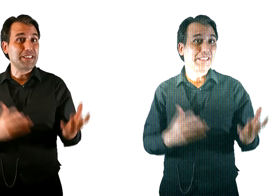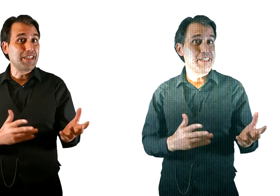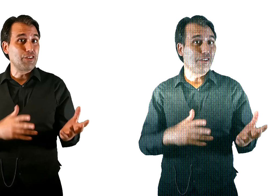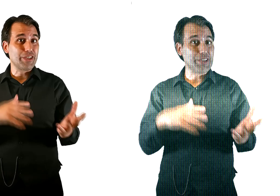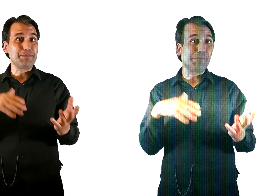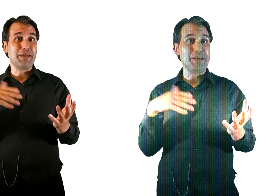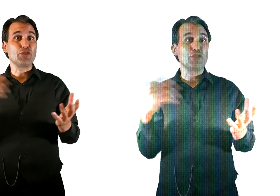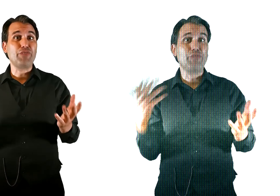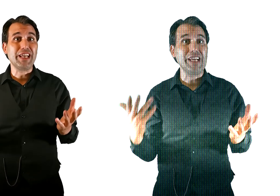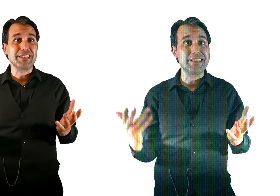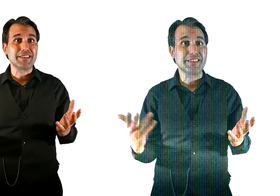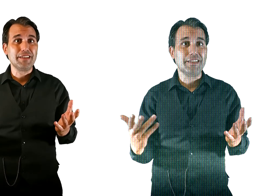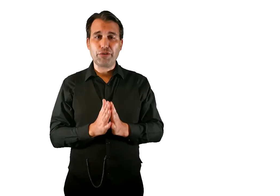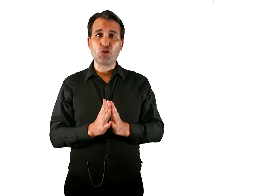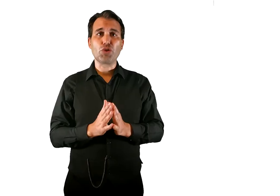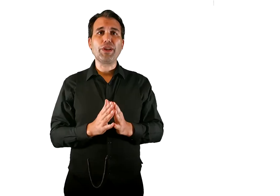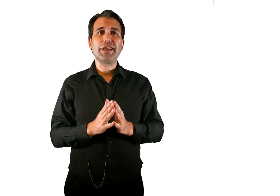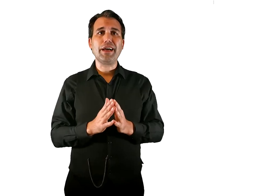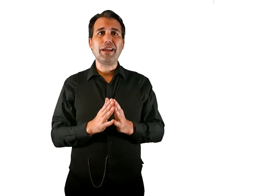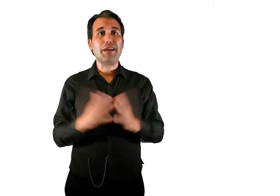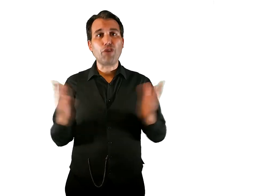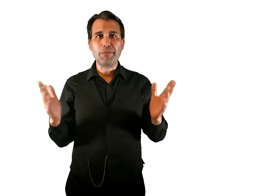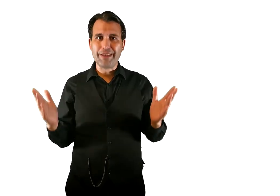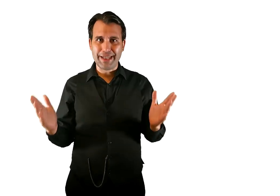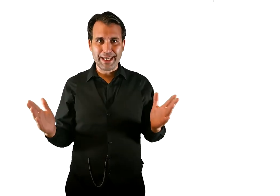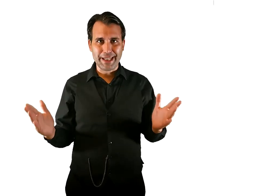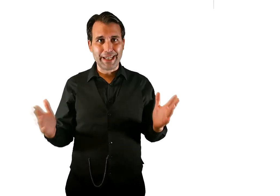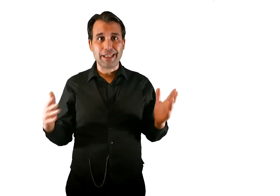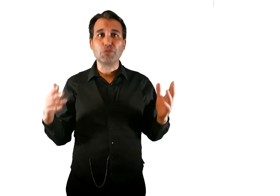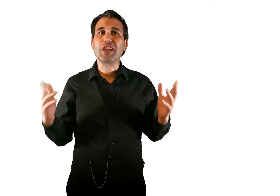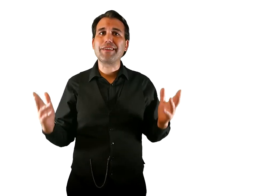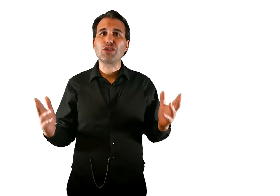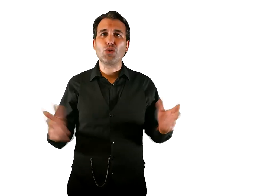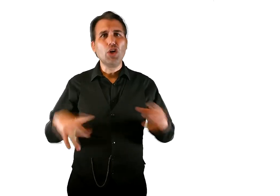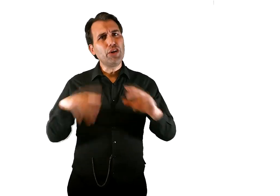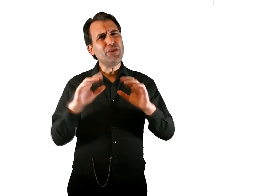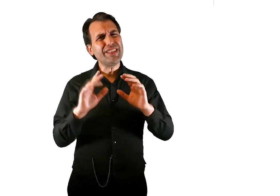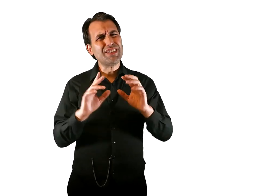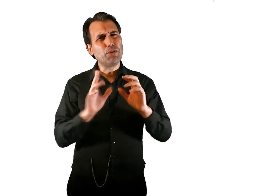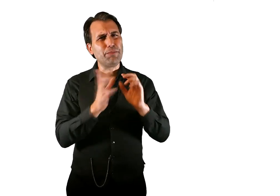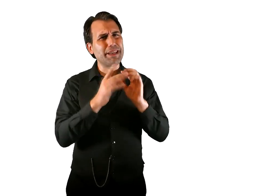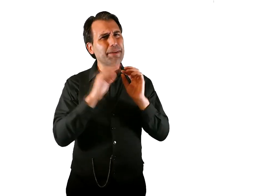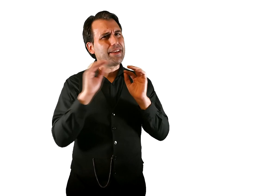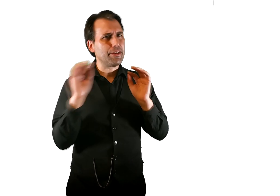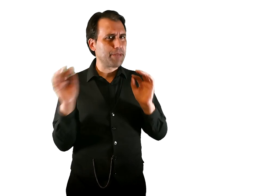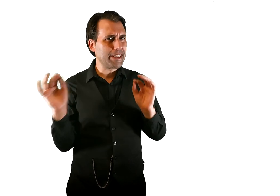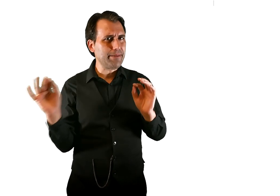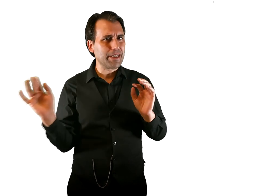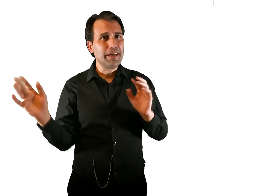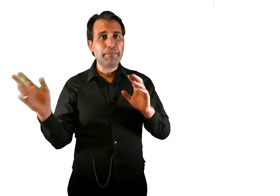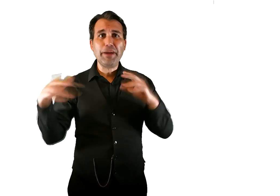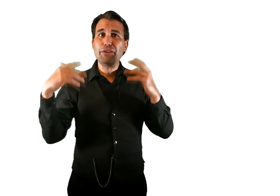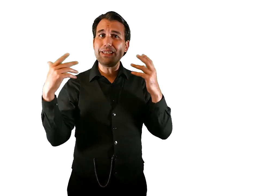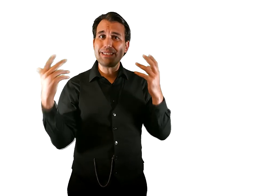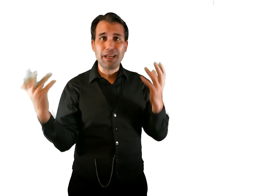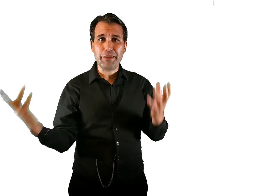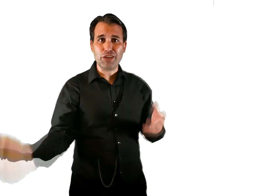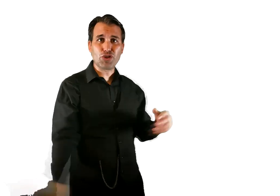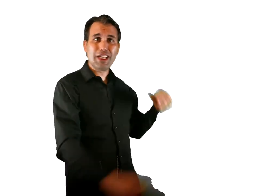representaciones menos fieles. En consecuencia, la forma de verdad a la que tenemos acceso no es completamente objetiva, pero es al menos